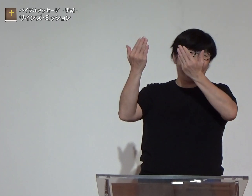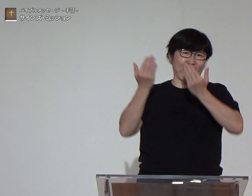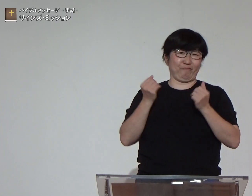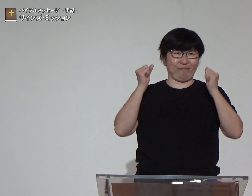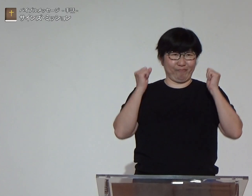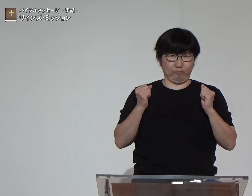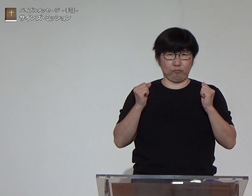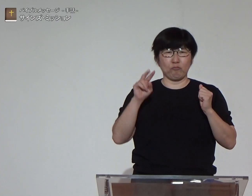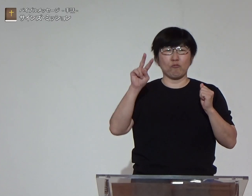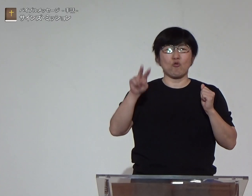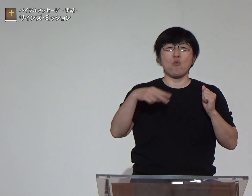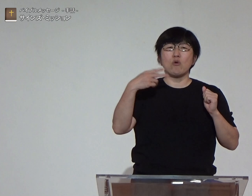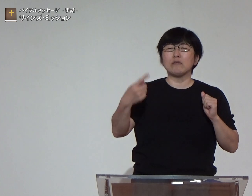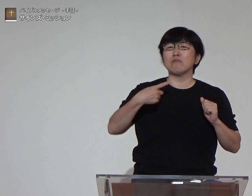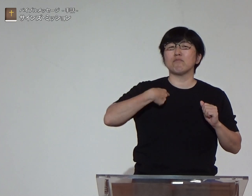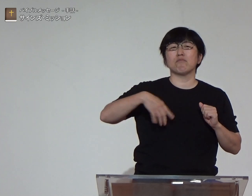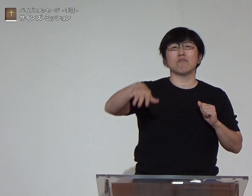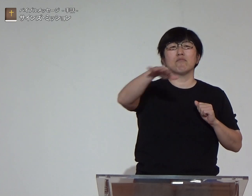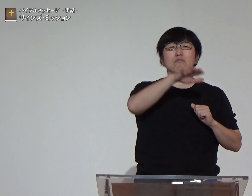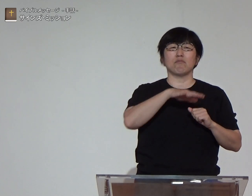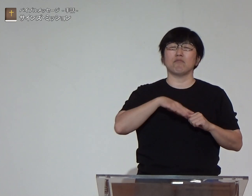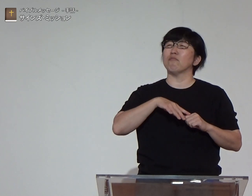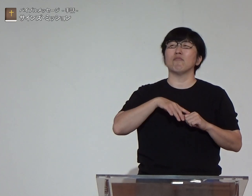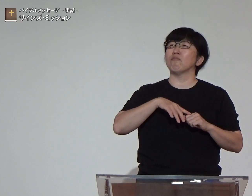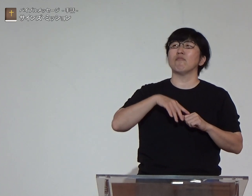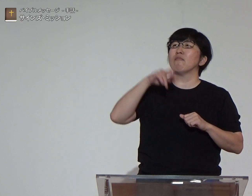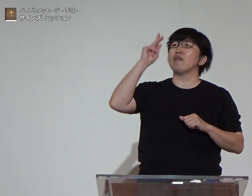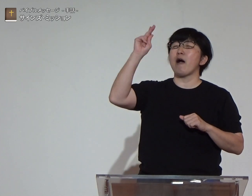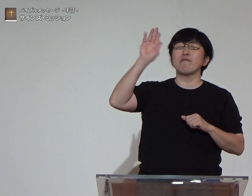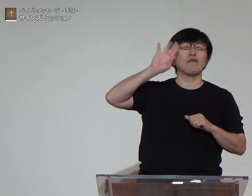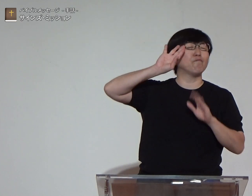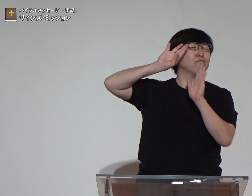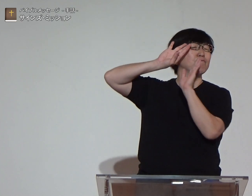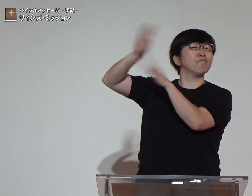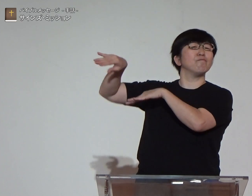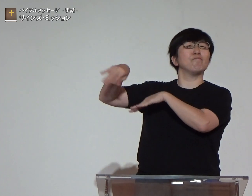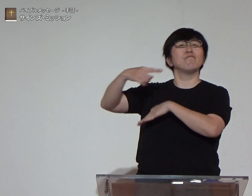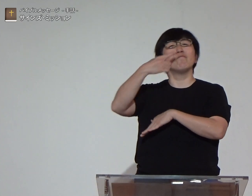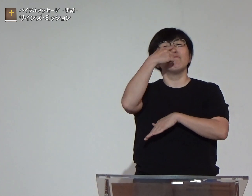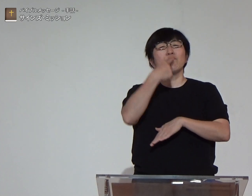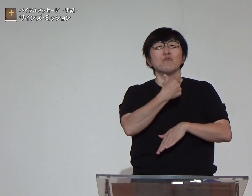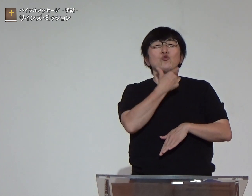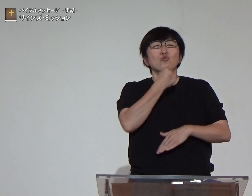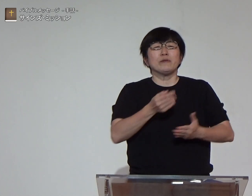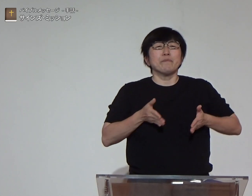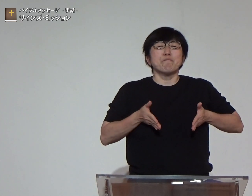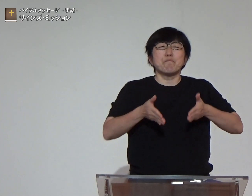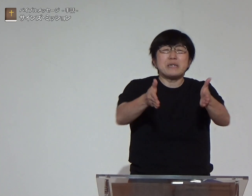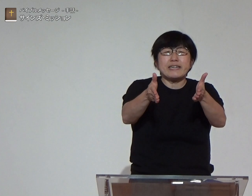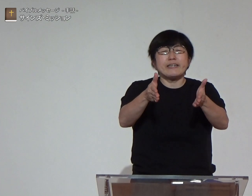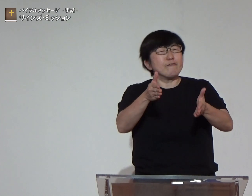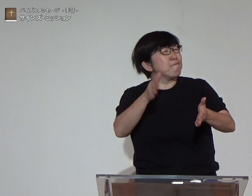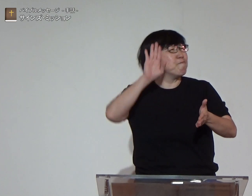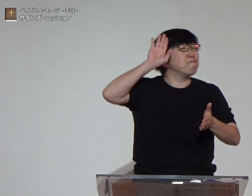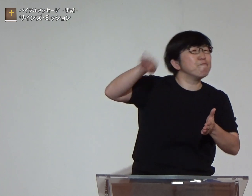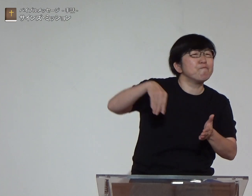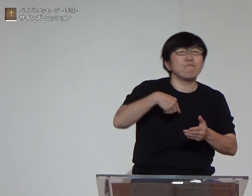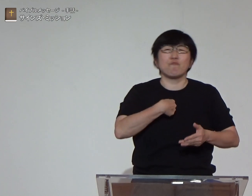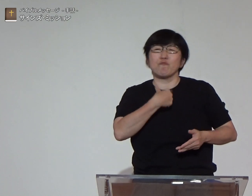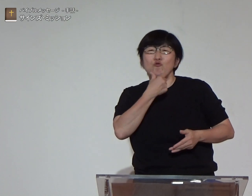切な存在として見てくださっていますそれなのに私たちは神様なんてと自分の好きな